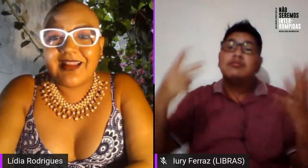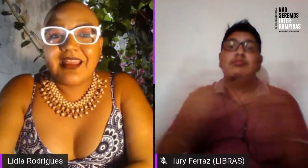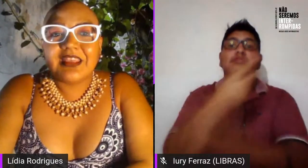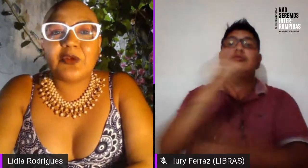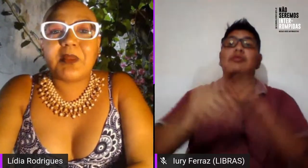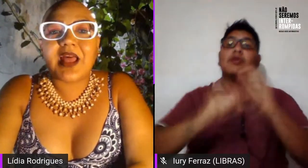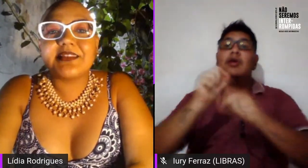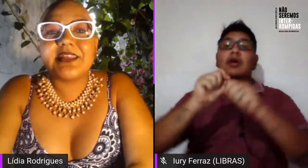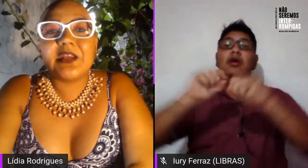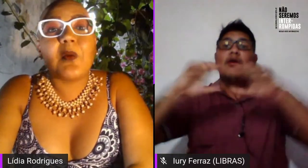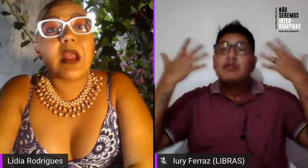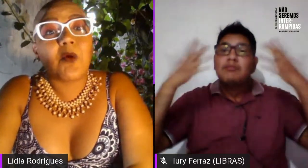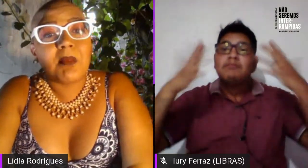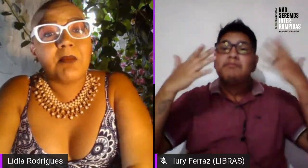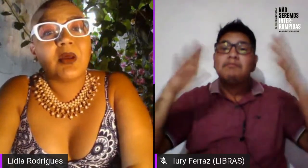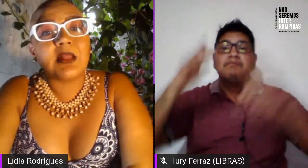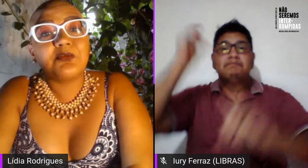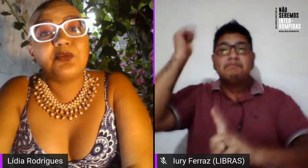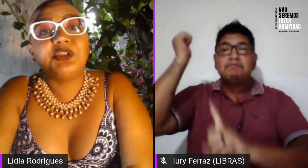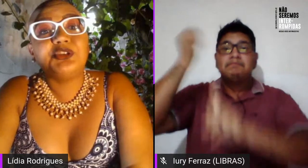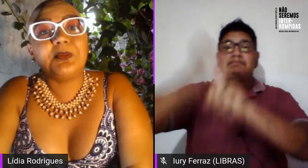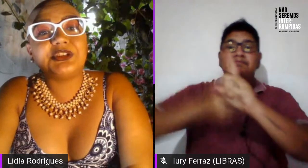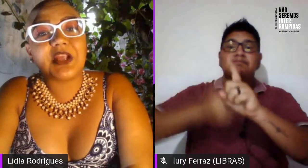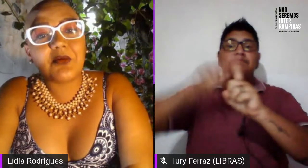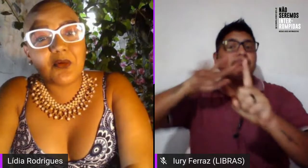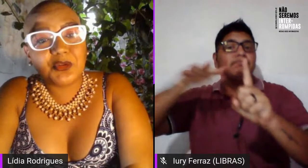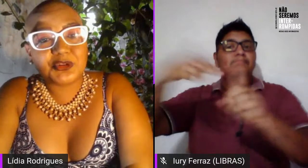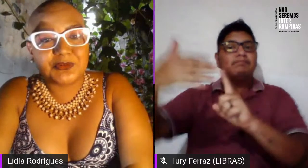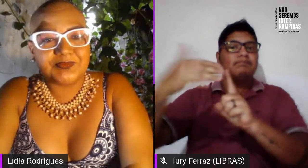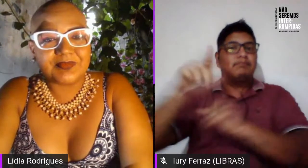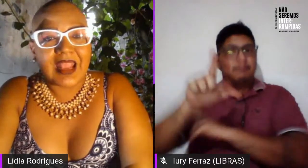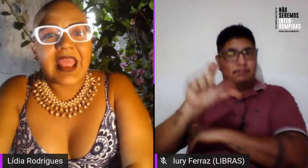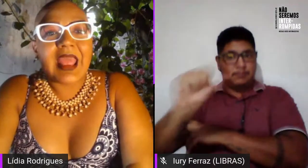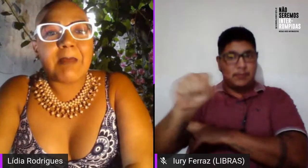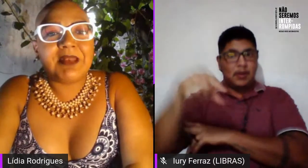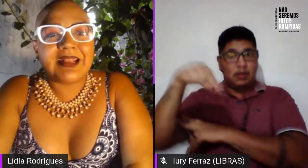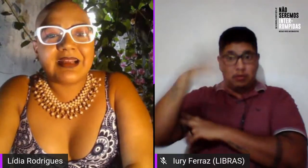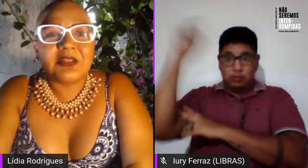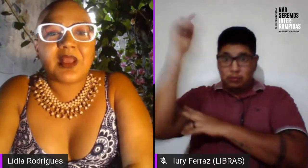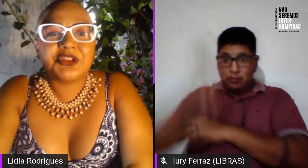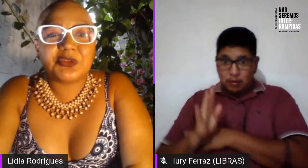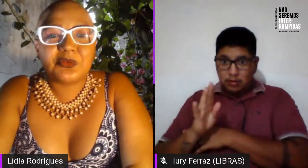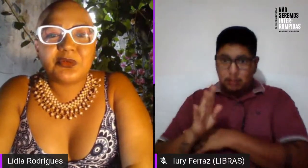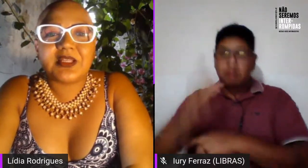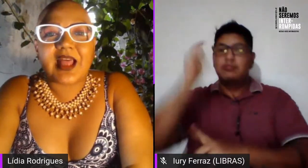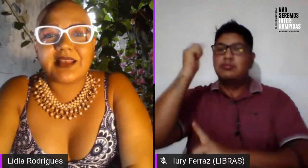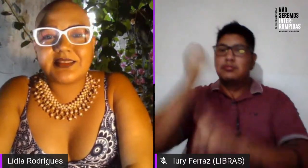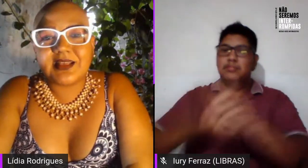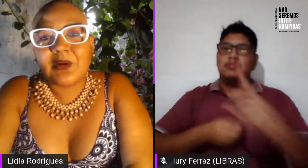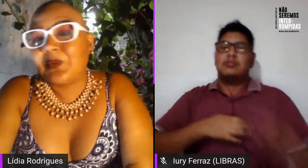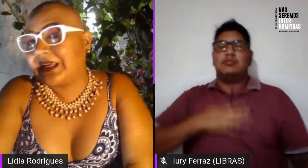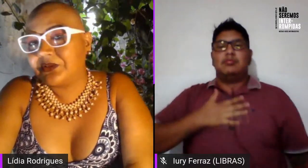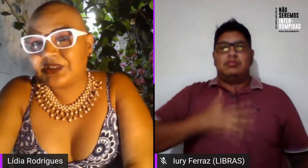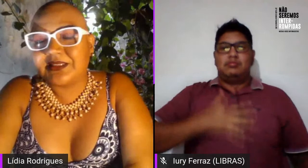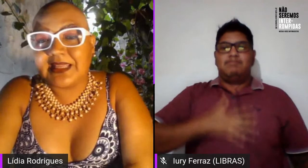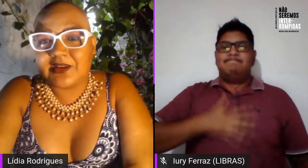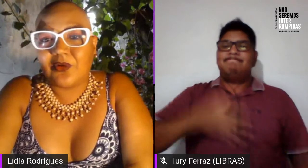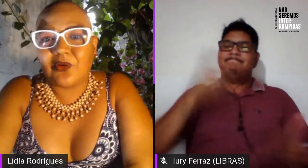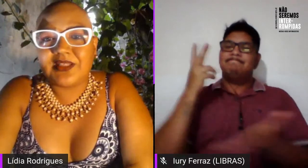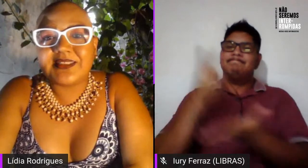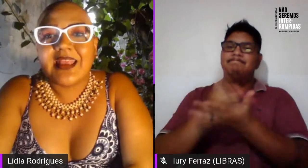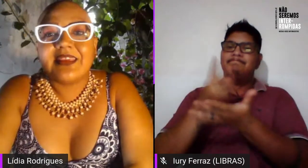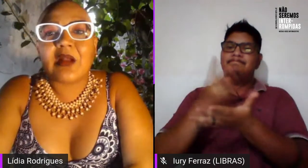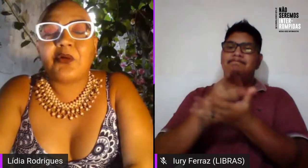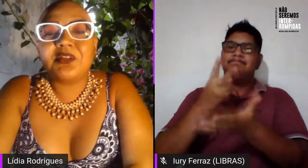lésbica, que no Brasil é comemorado durante o mês de agosto. Replicando a estrutura da ação em anos